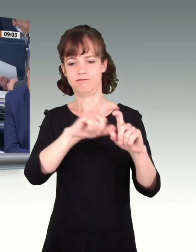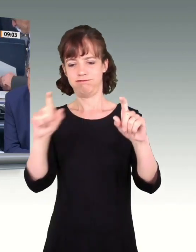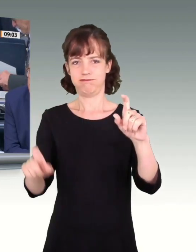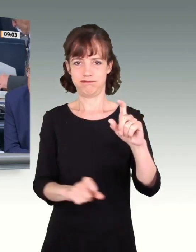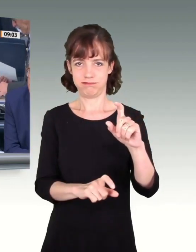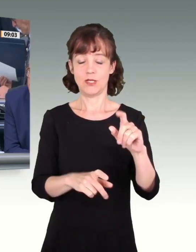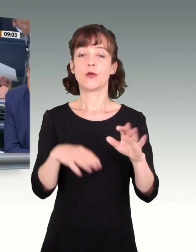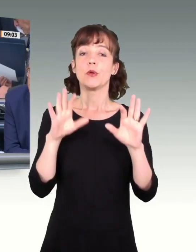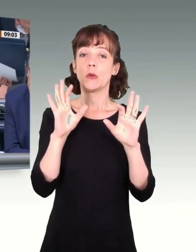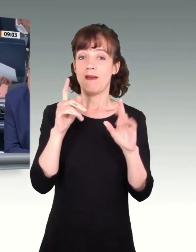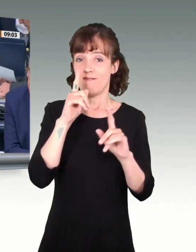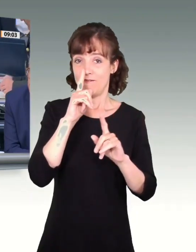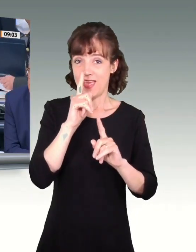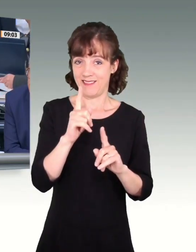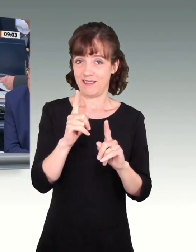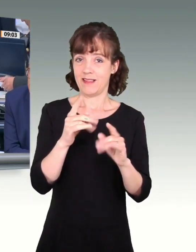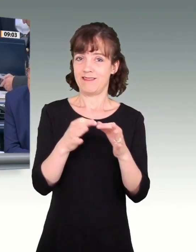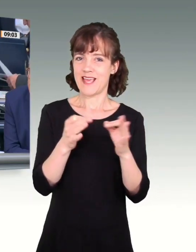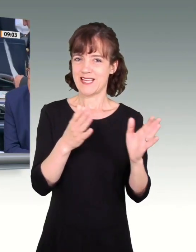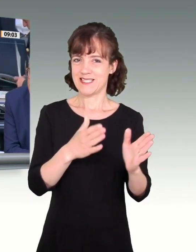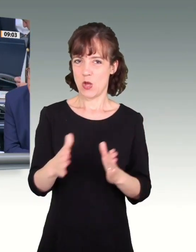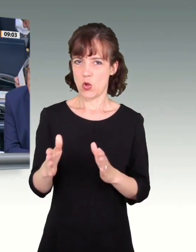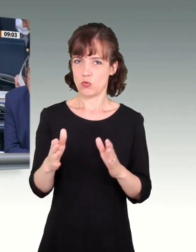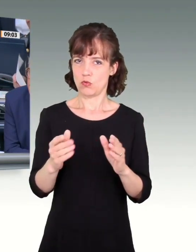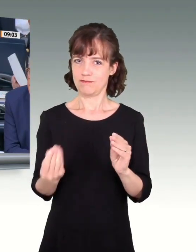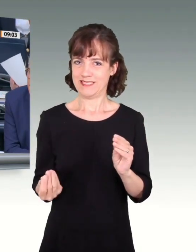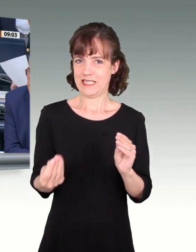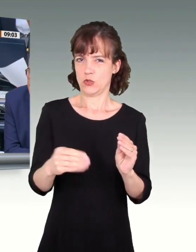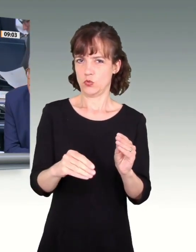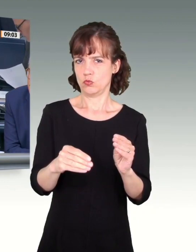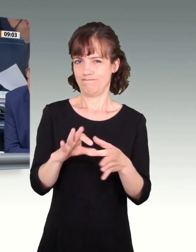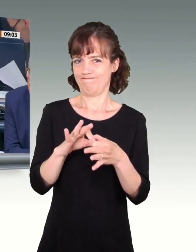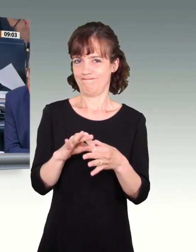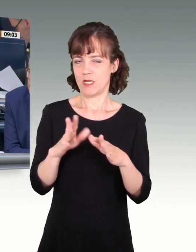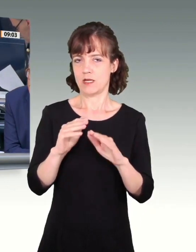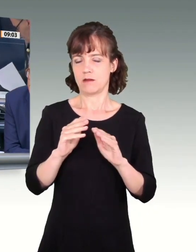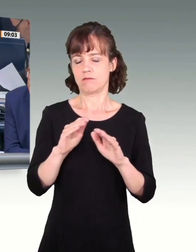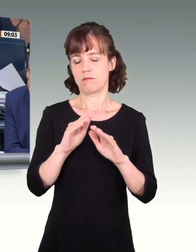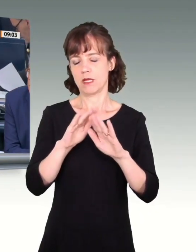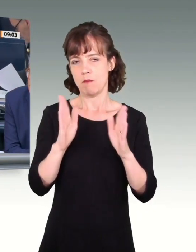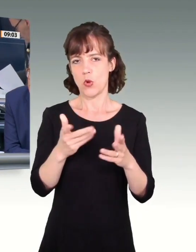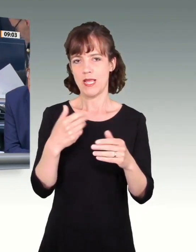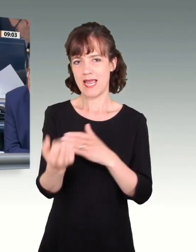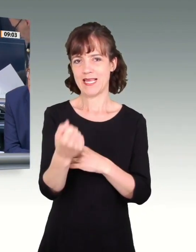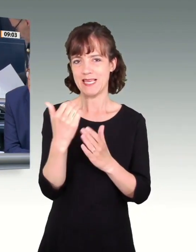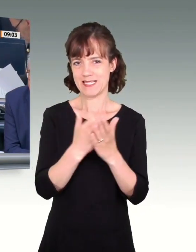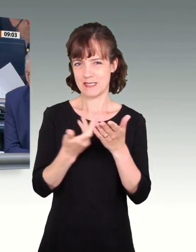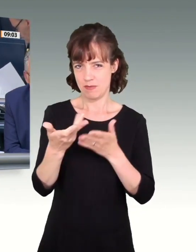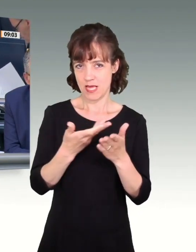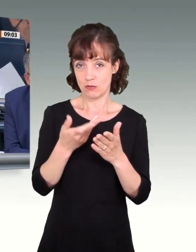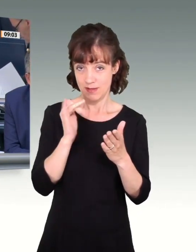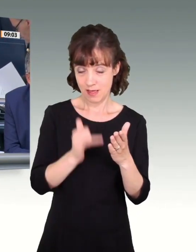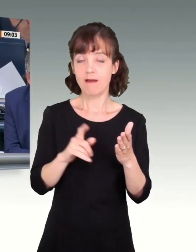Für den Fall, dass die Erweiterung der Tagesordnung um die Beratung des Gebäudeenergiegesetzes beschlossen wird, hat die Fraktion Die Linke